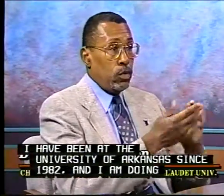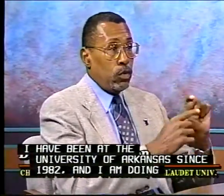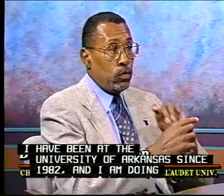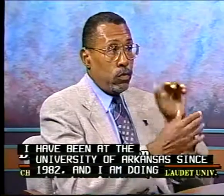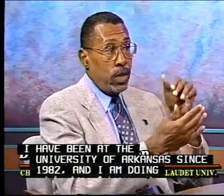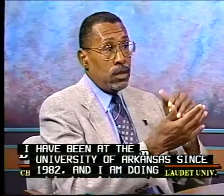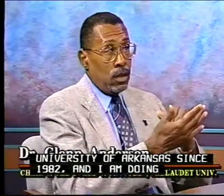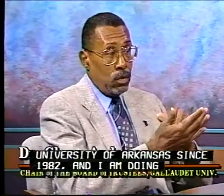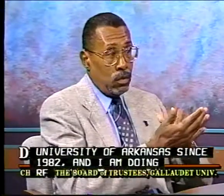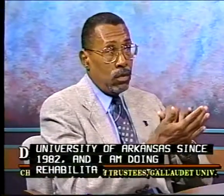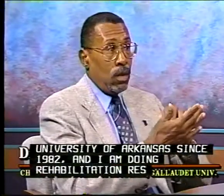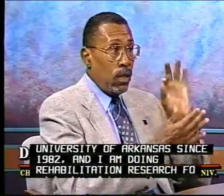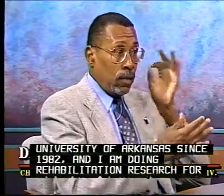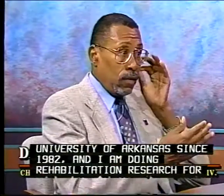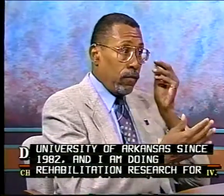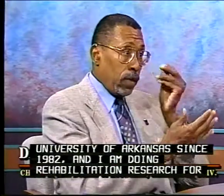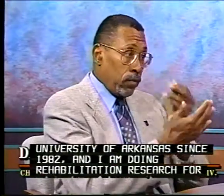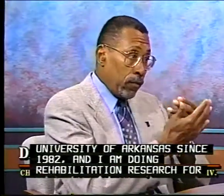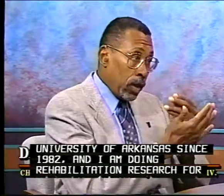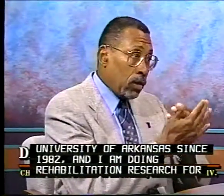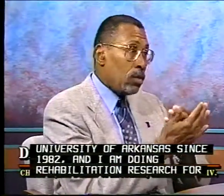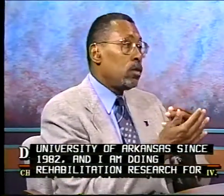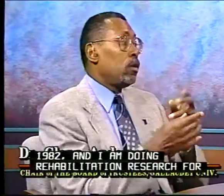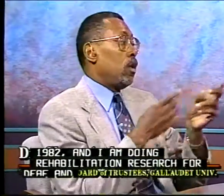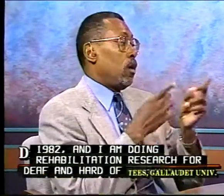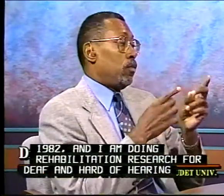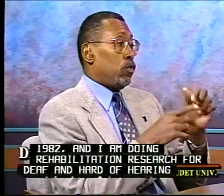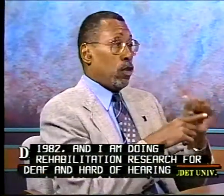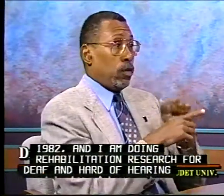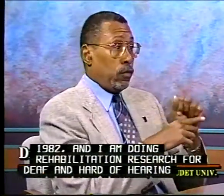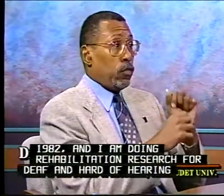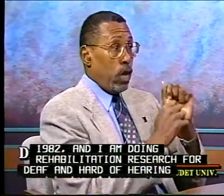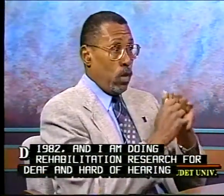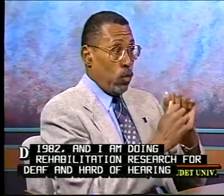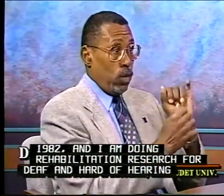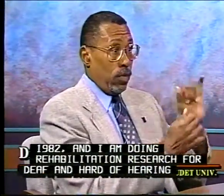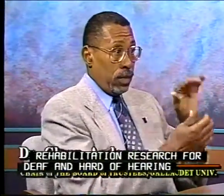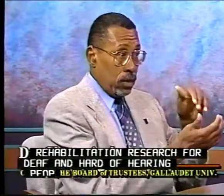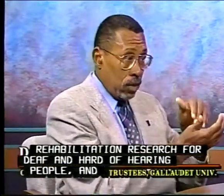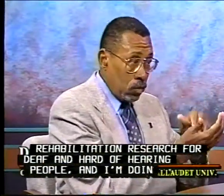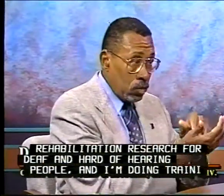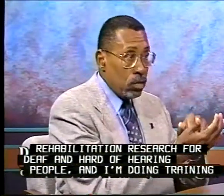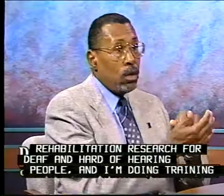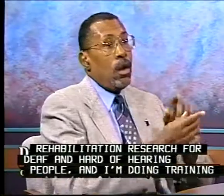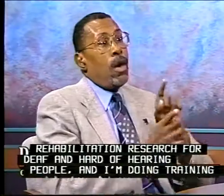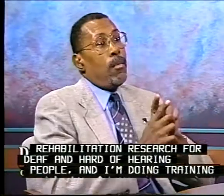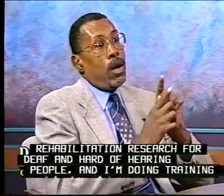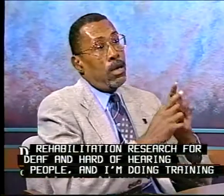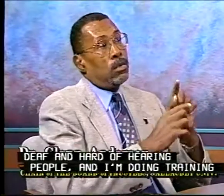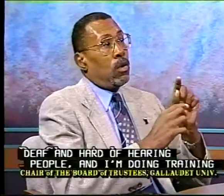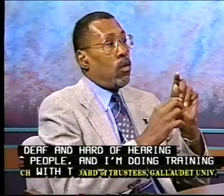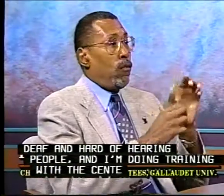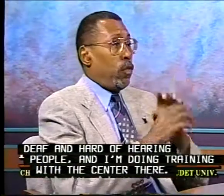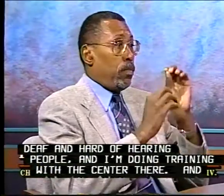And I'm doing rehabilitation research for deaf and hard of hearing people. And I'm doing training with the center there. And also,